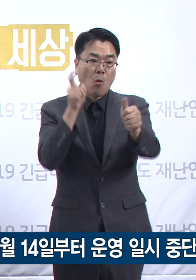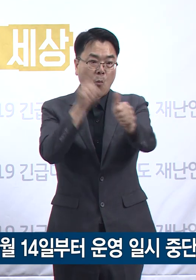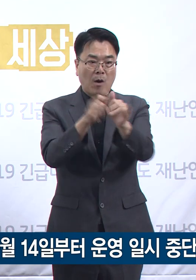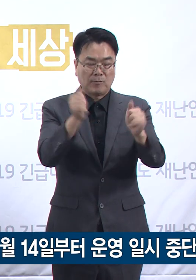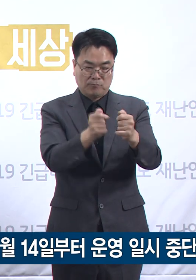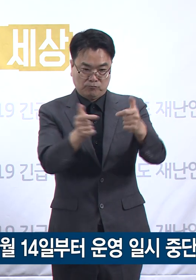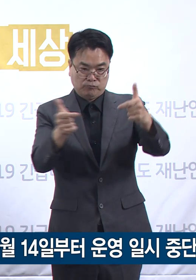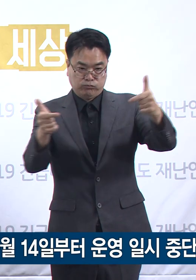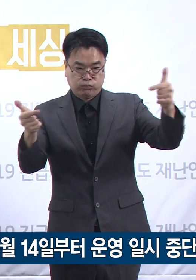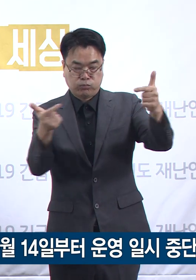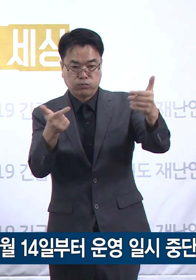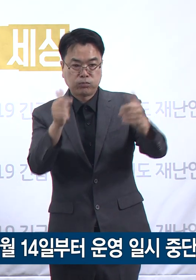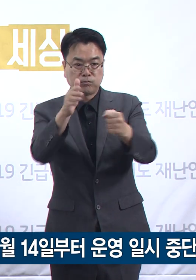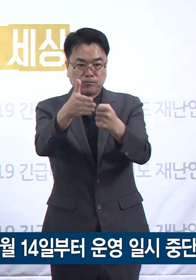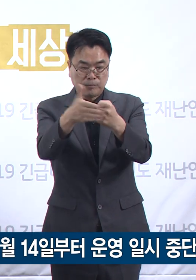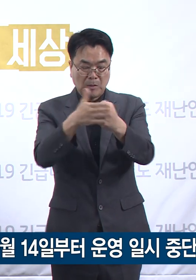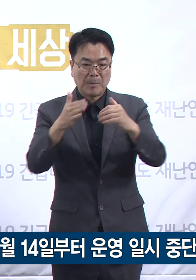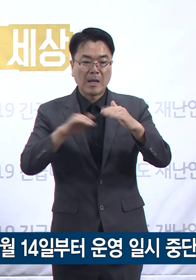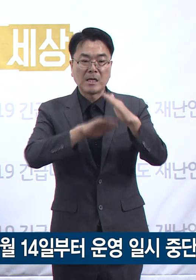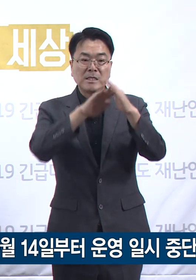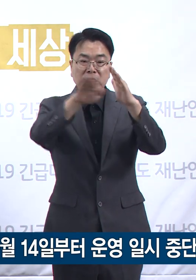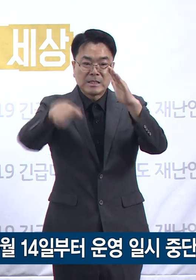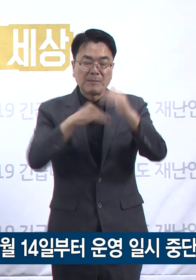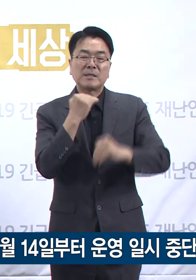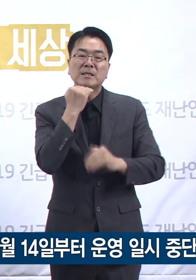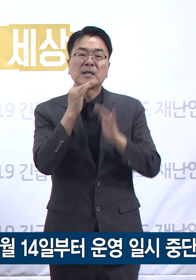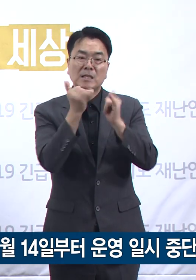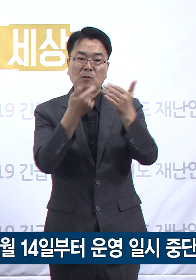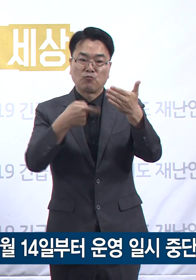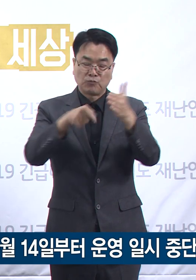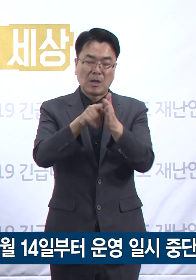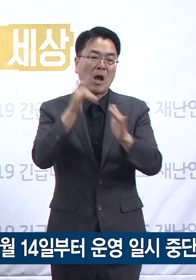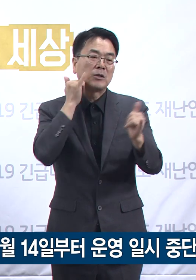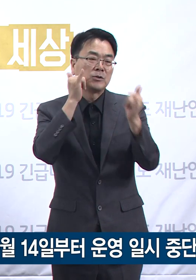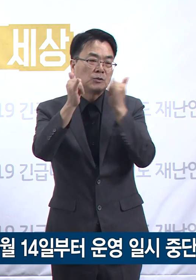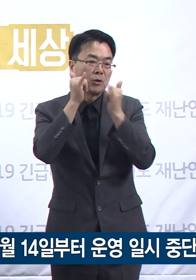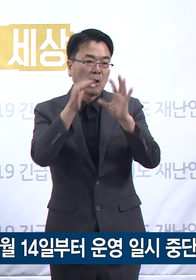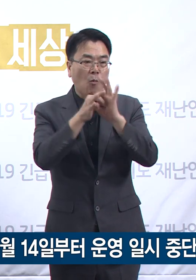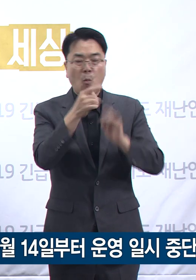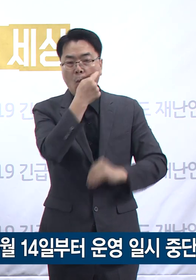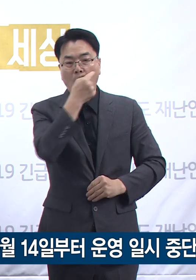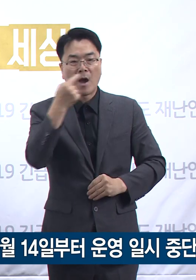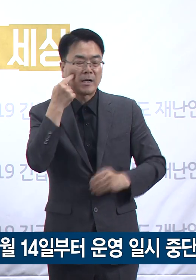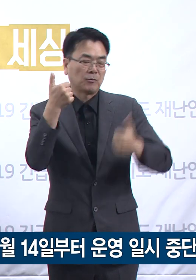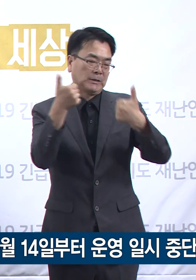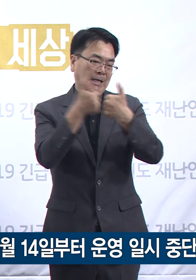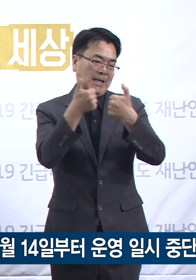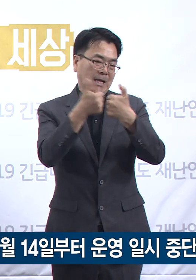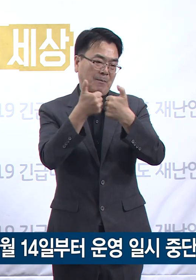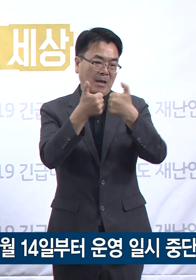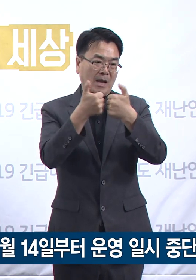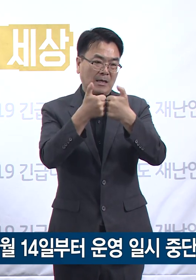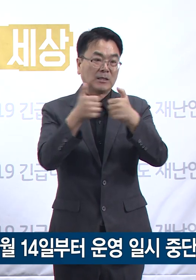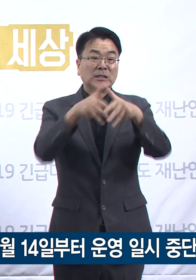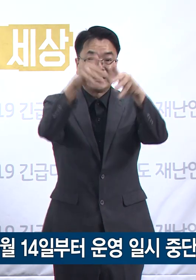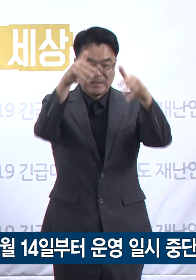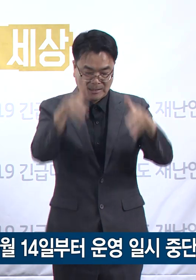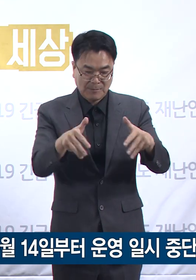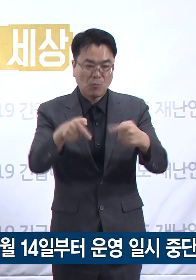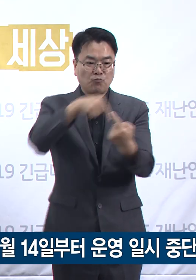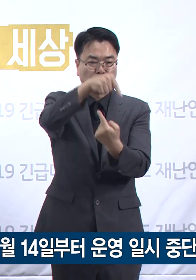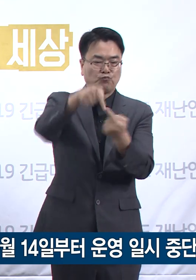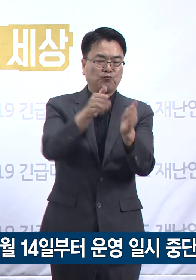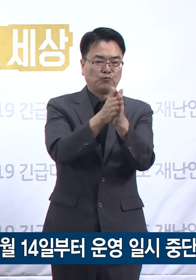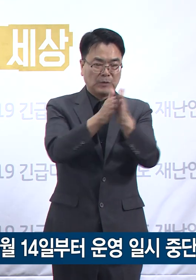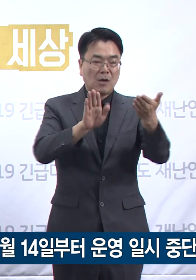있는 가정 대기자의 건강 상태를 의료인이 전화를 통해 하루 한 번 확인하고 상담하는 시스템으로 운영 시작 이후